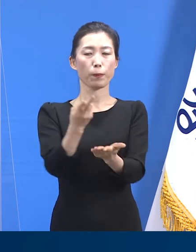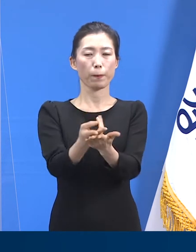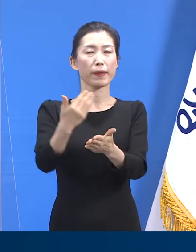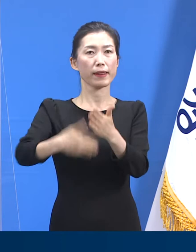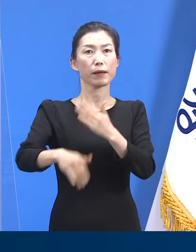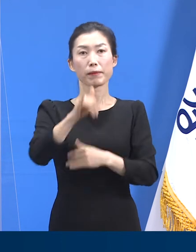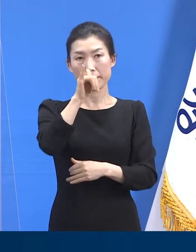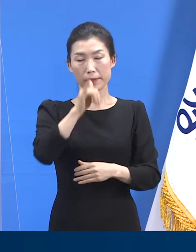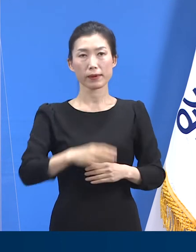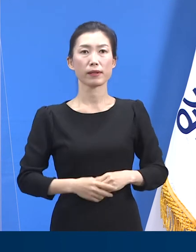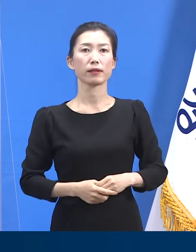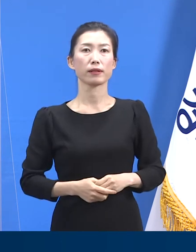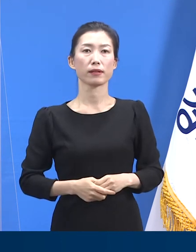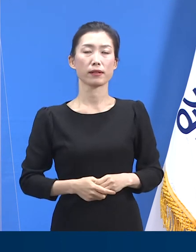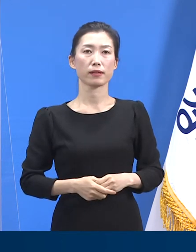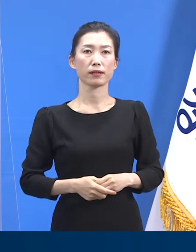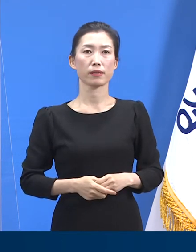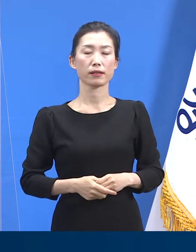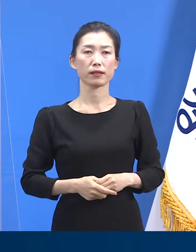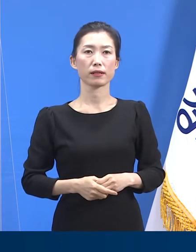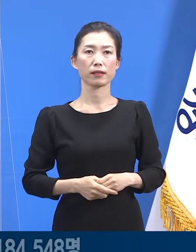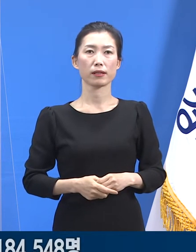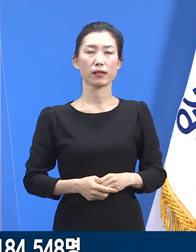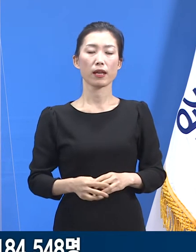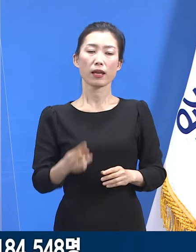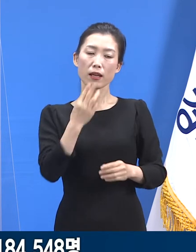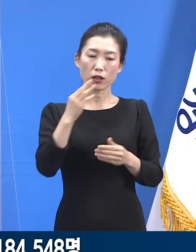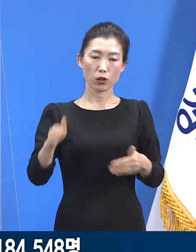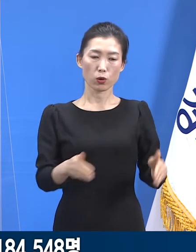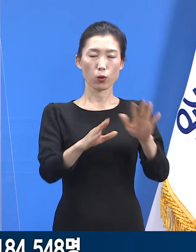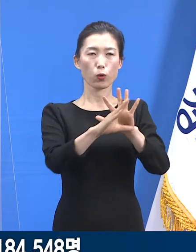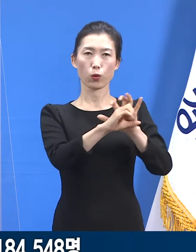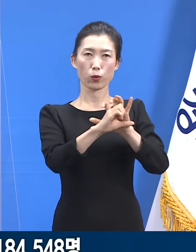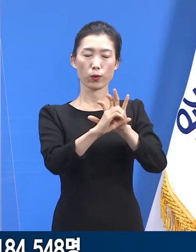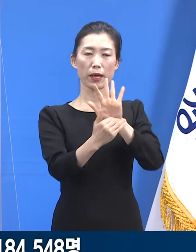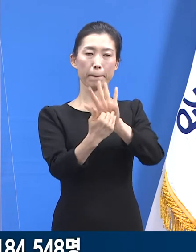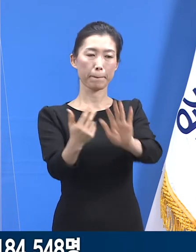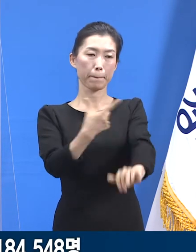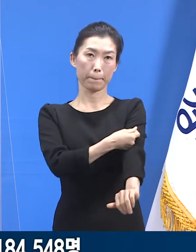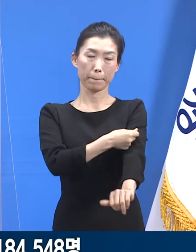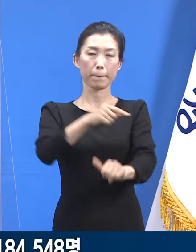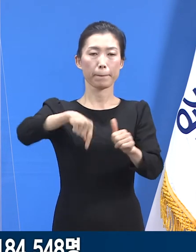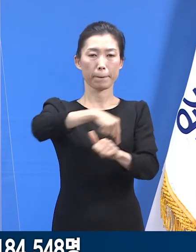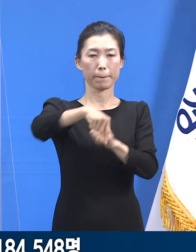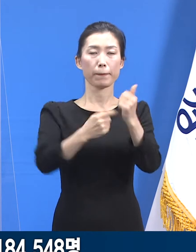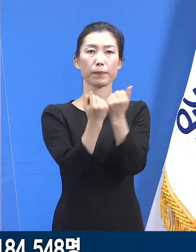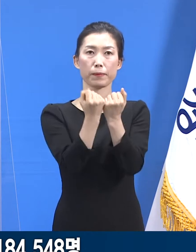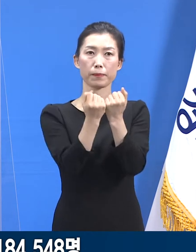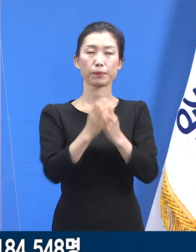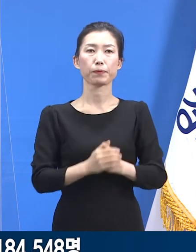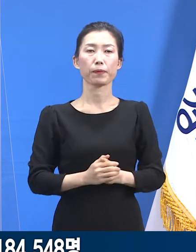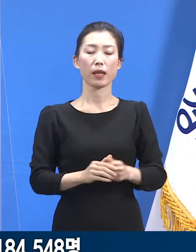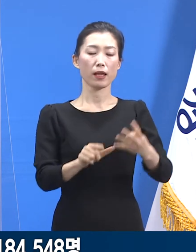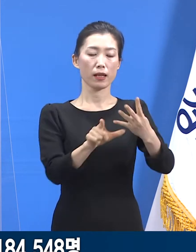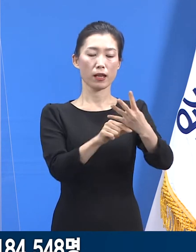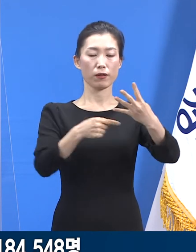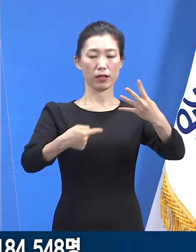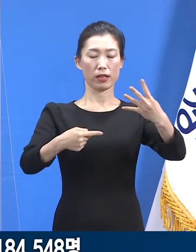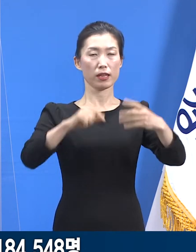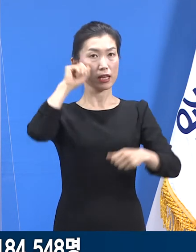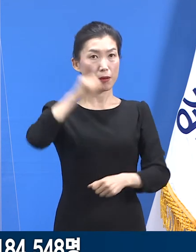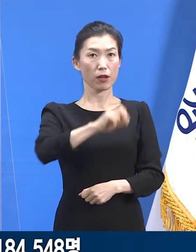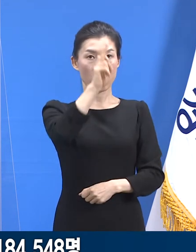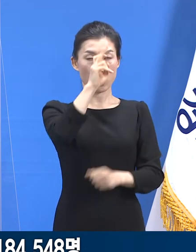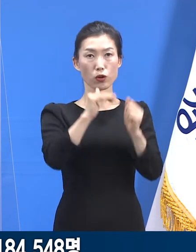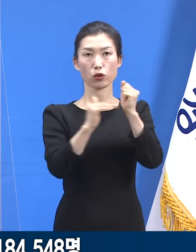다음은 경기도 코로나19 예방접종 현황입니다. 4월 1일 0시 기준